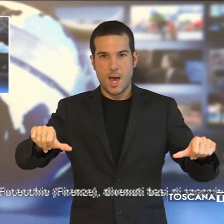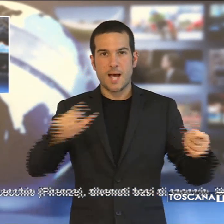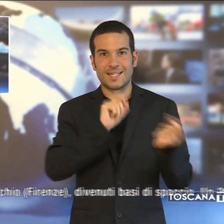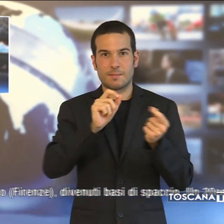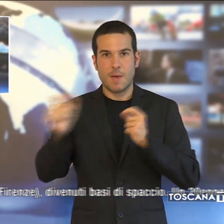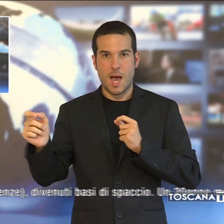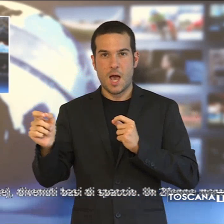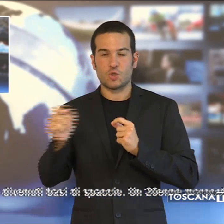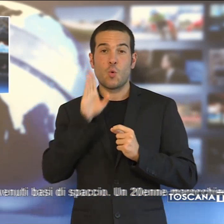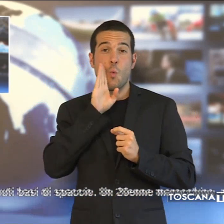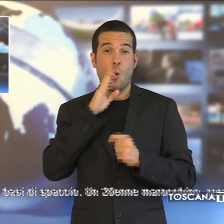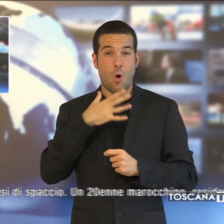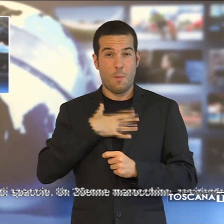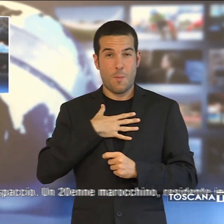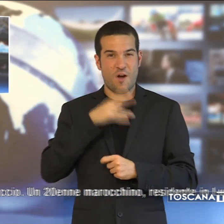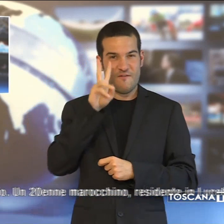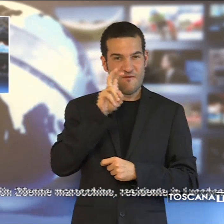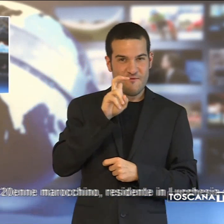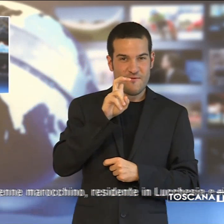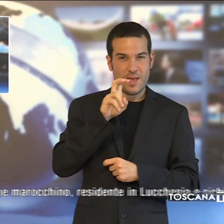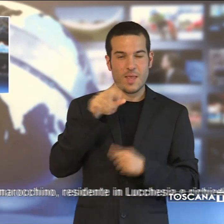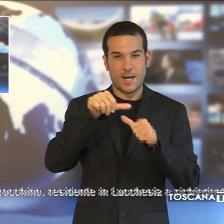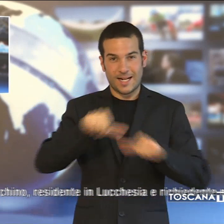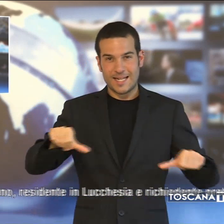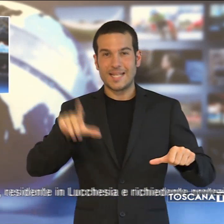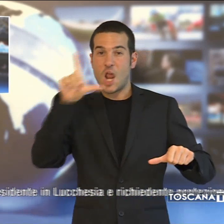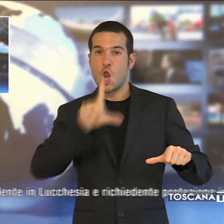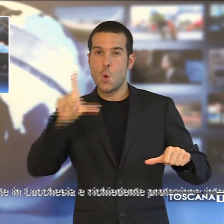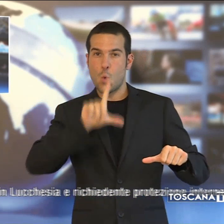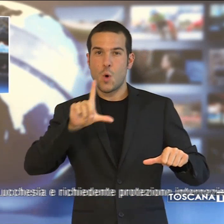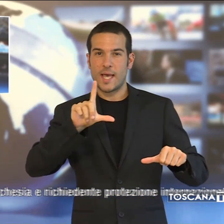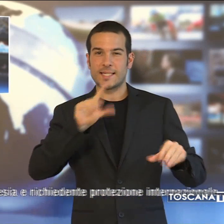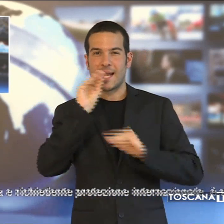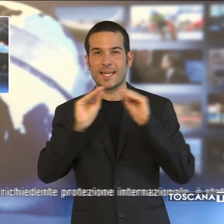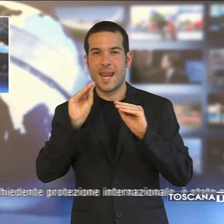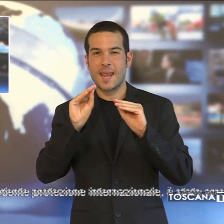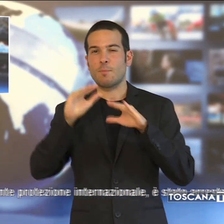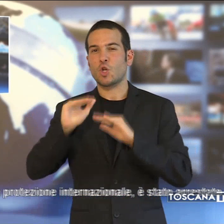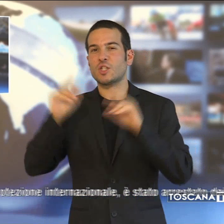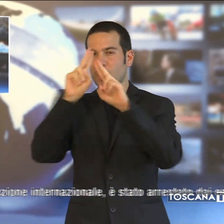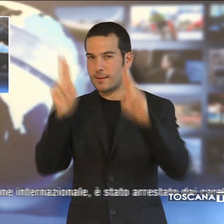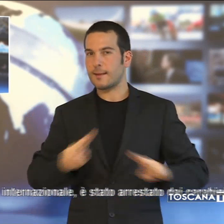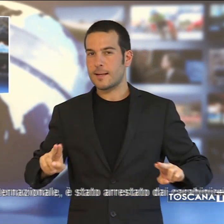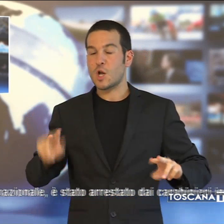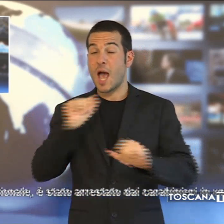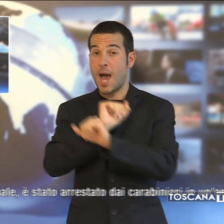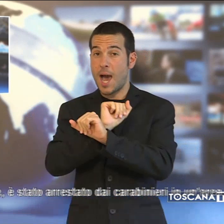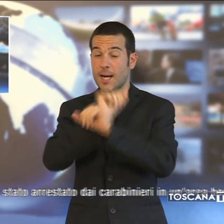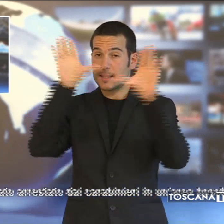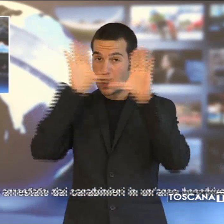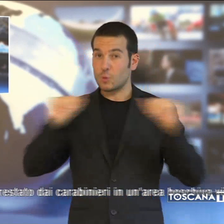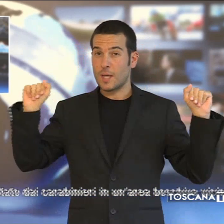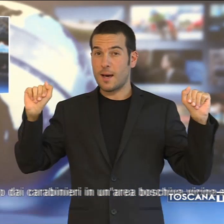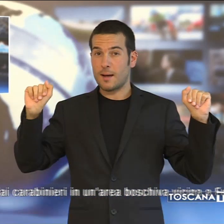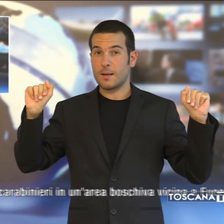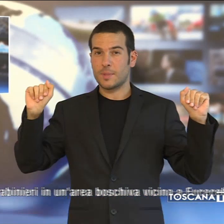ventenne marocchino residente in Lucchesia e richiedente protezione internazionale è stato arrestato dai carabinieri